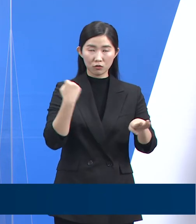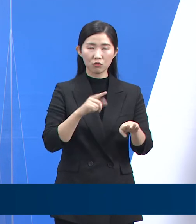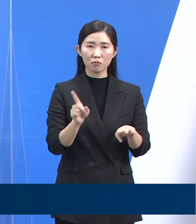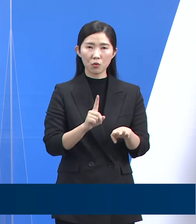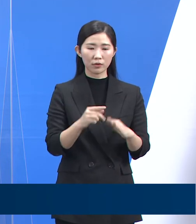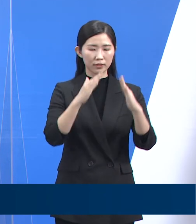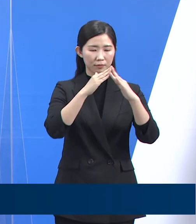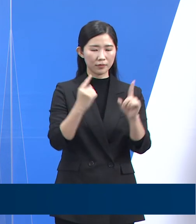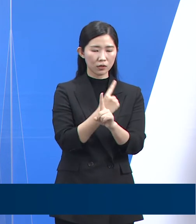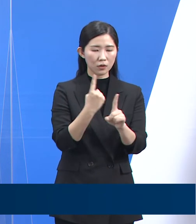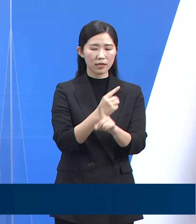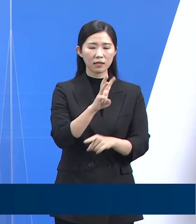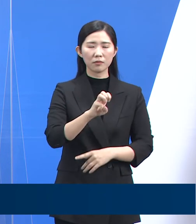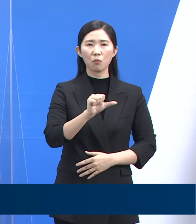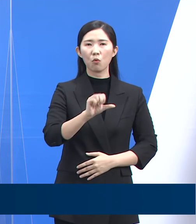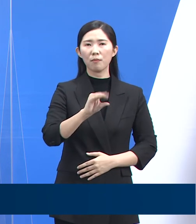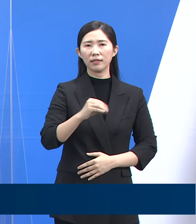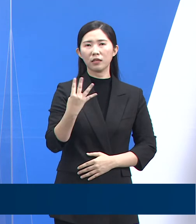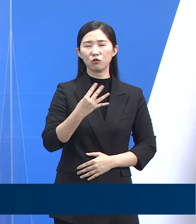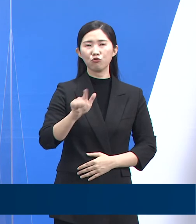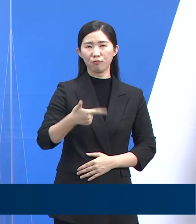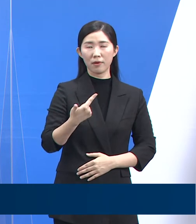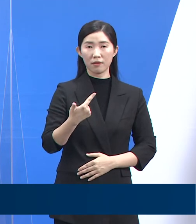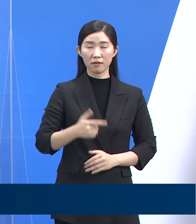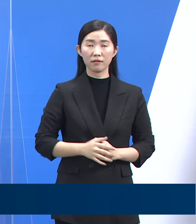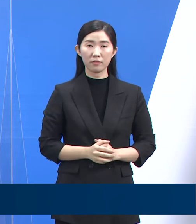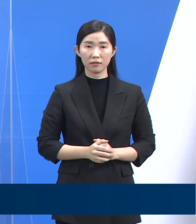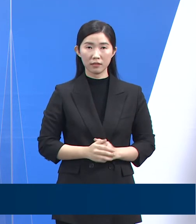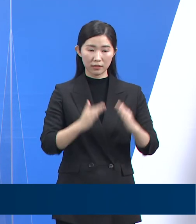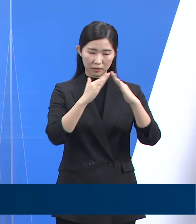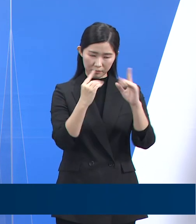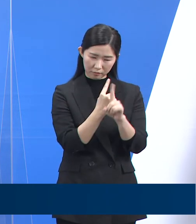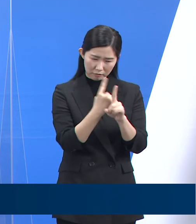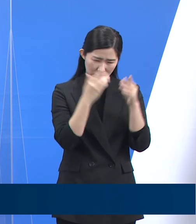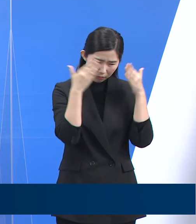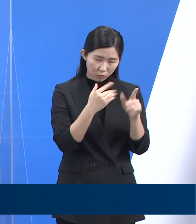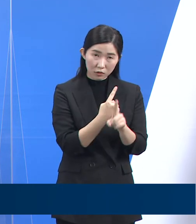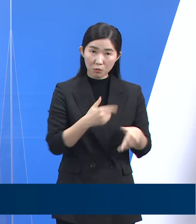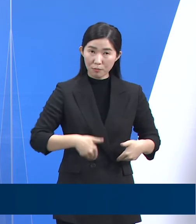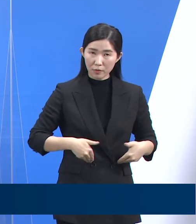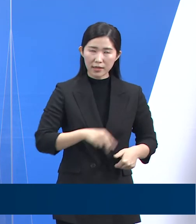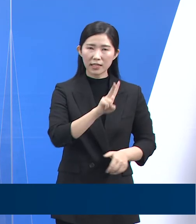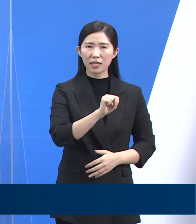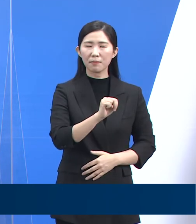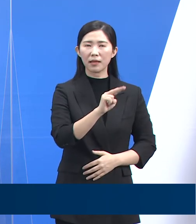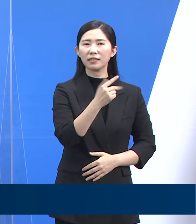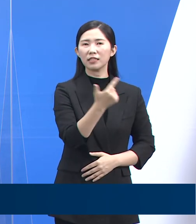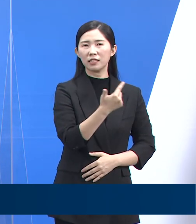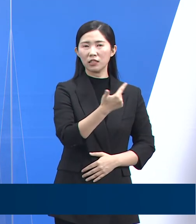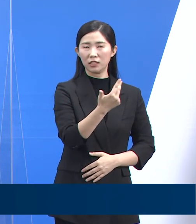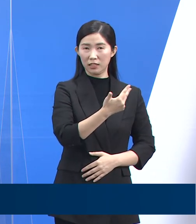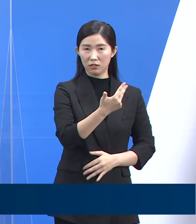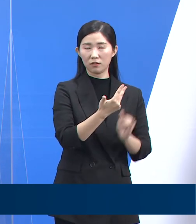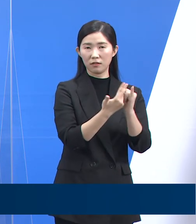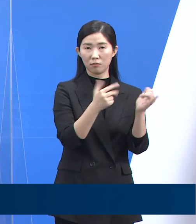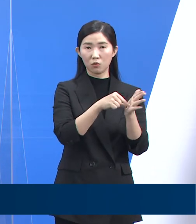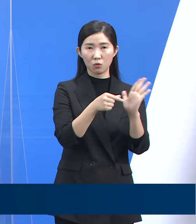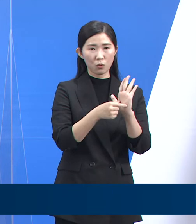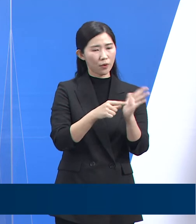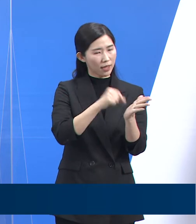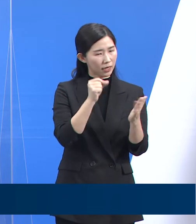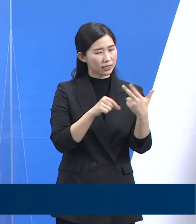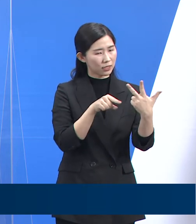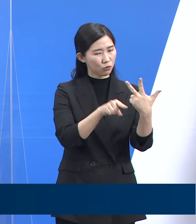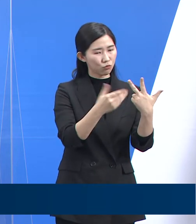35만 4,613명입니다. 재택치료 대상자 중 집중관리군은 2만 7,936명으로 전체 대상자의 7